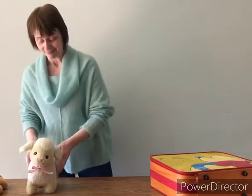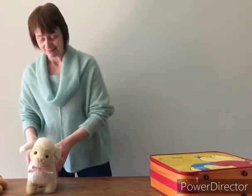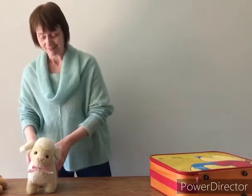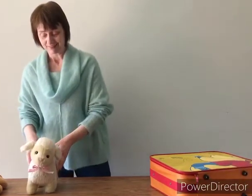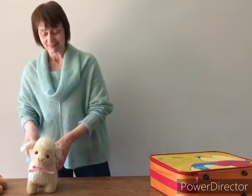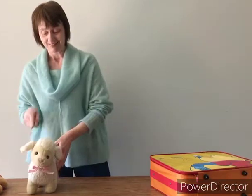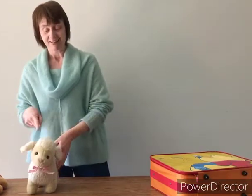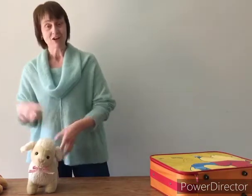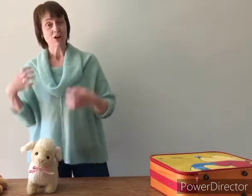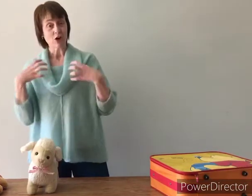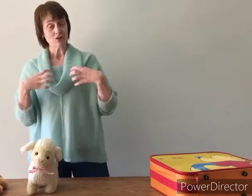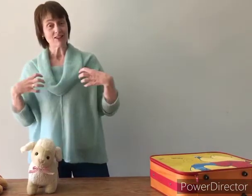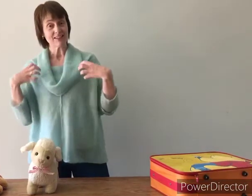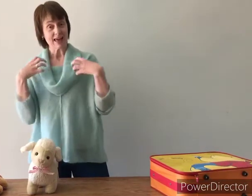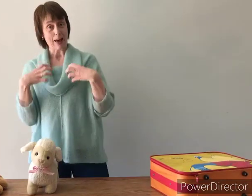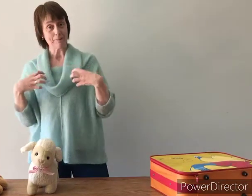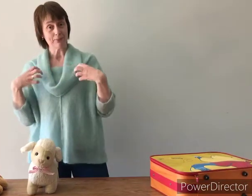Een schaap.